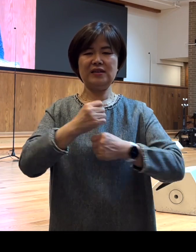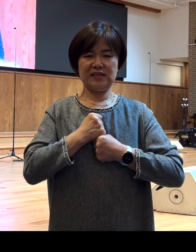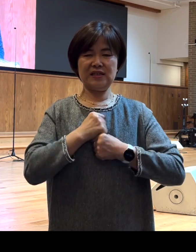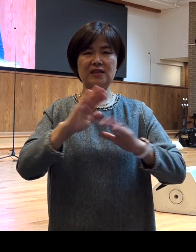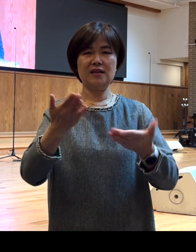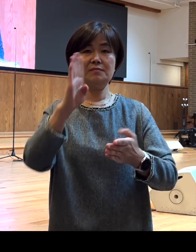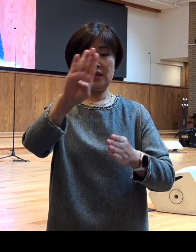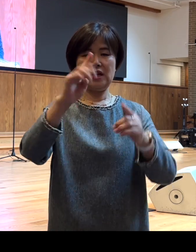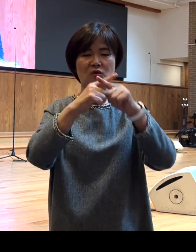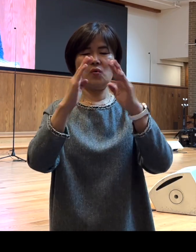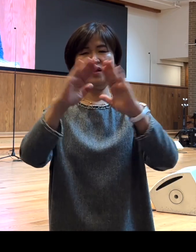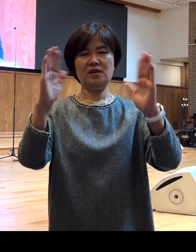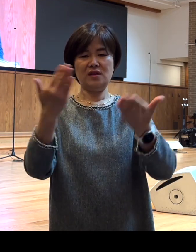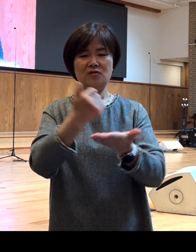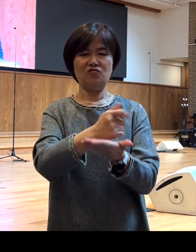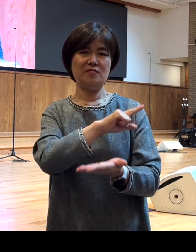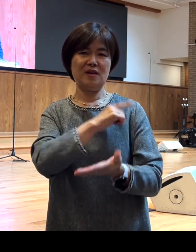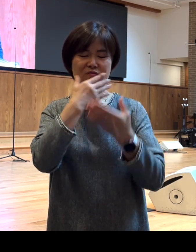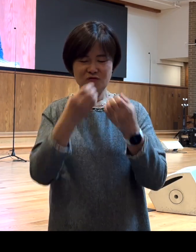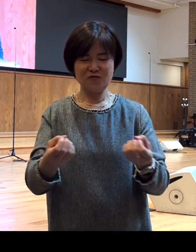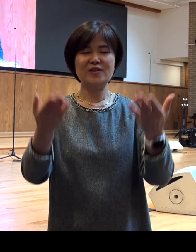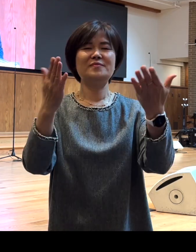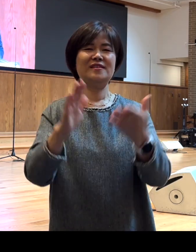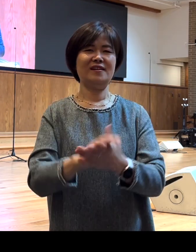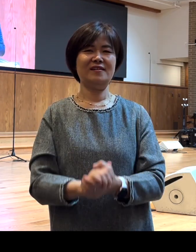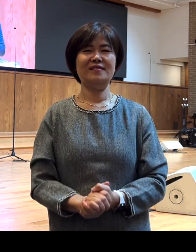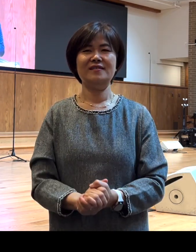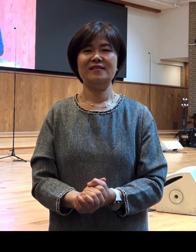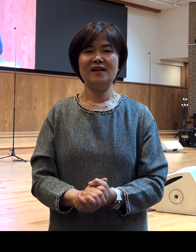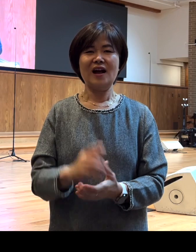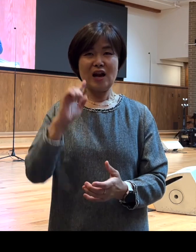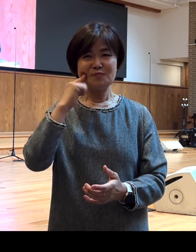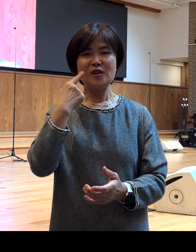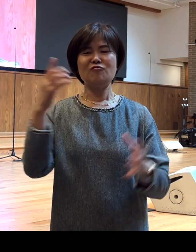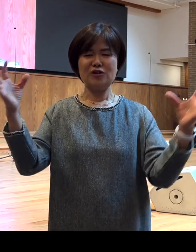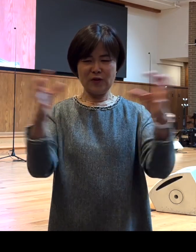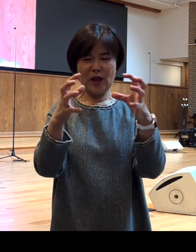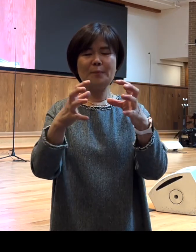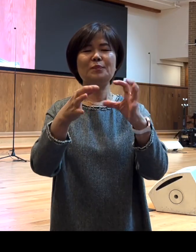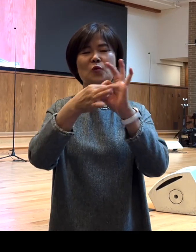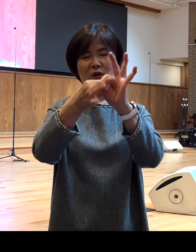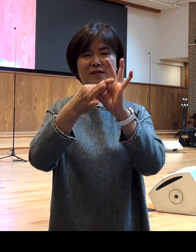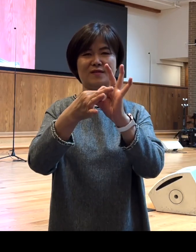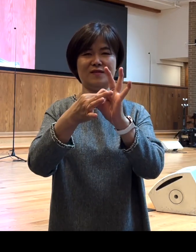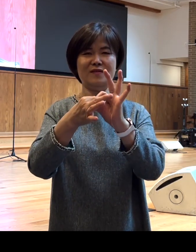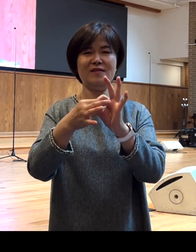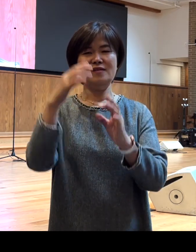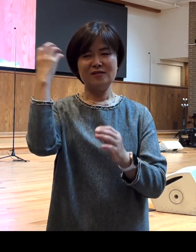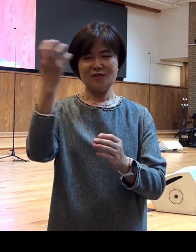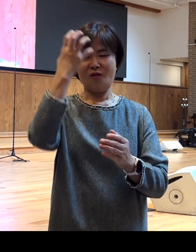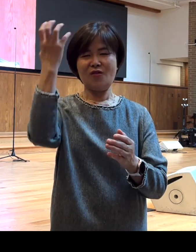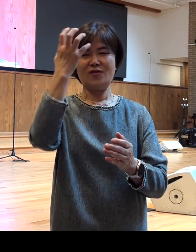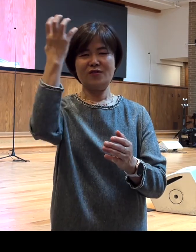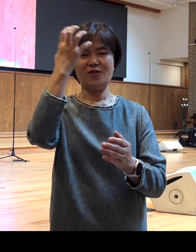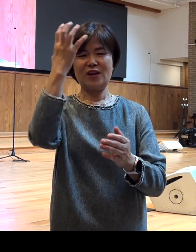되실 수 있기를 주님의 이름으로 추건합니다 여러분 그런 아름다운 연합을 통해서 성령에 사로잡혀서